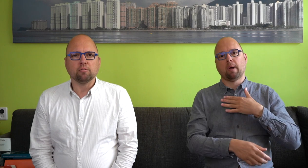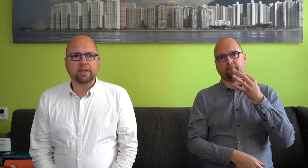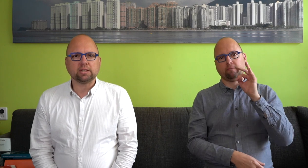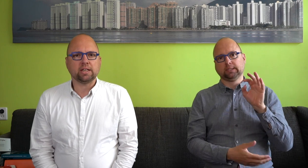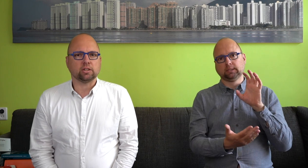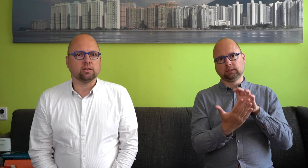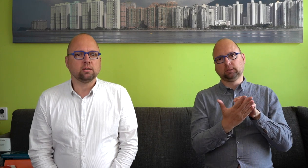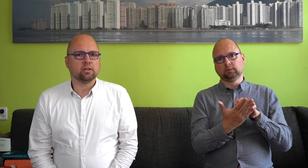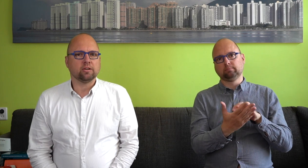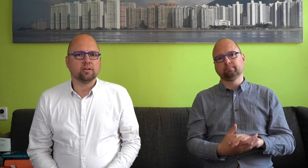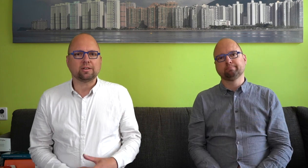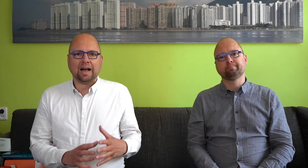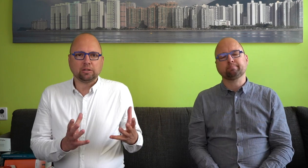Fries is een taal,